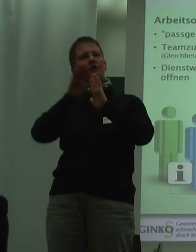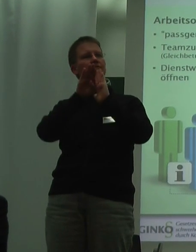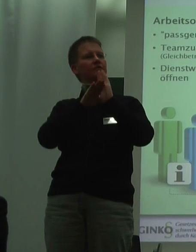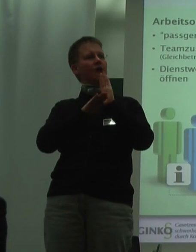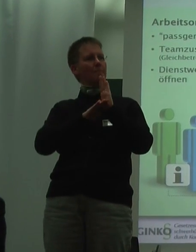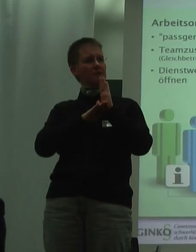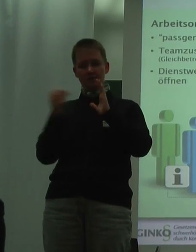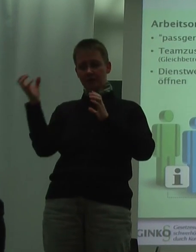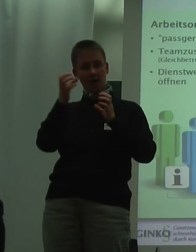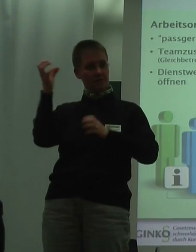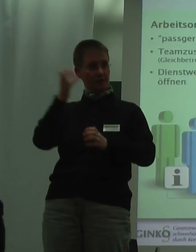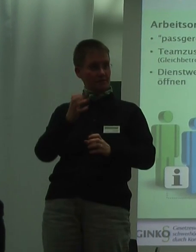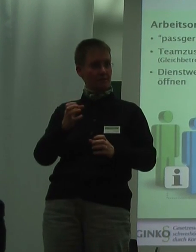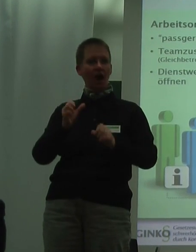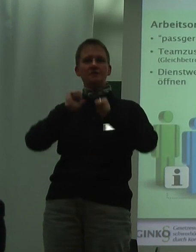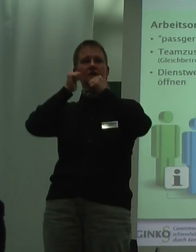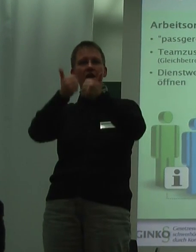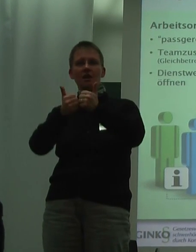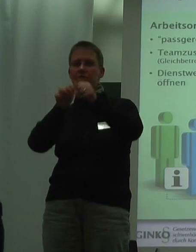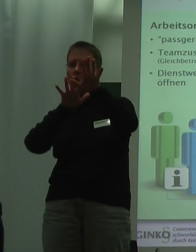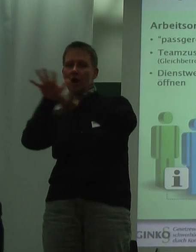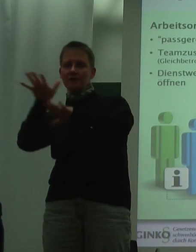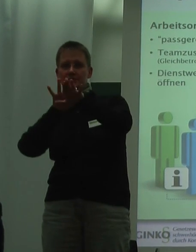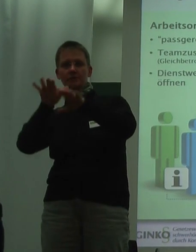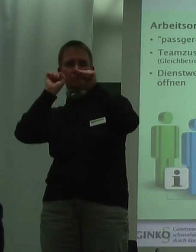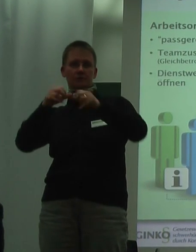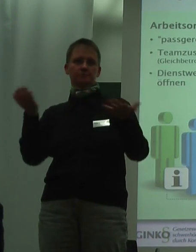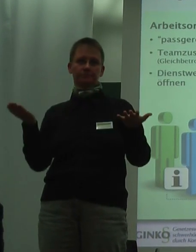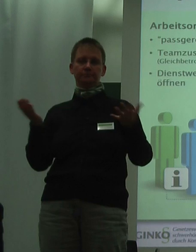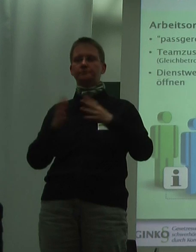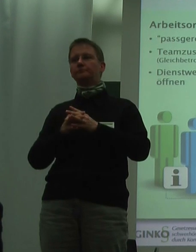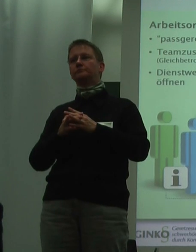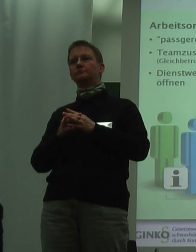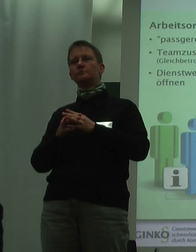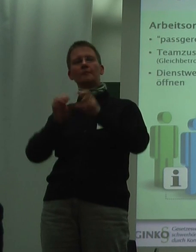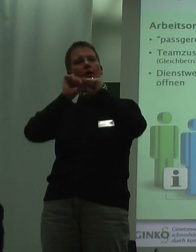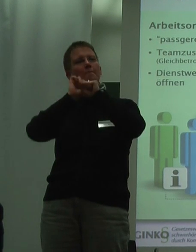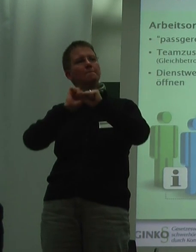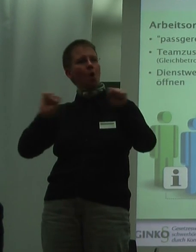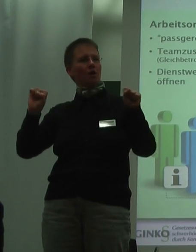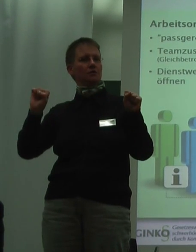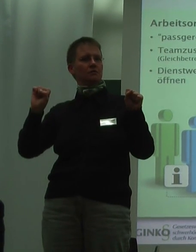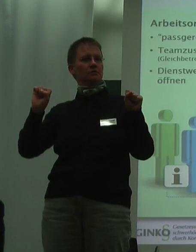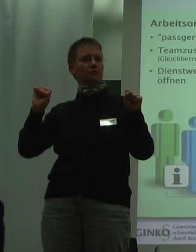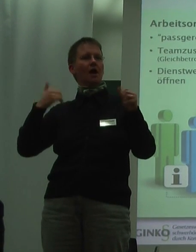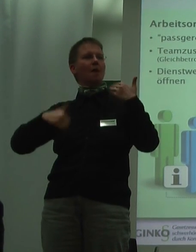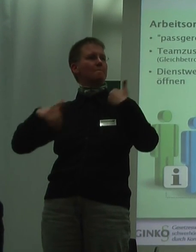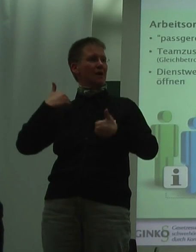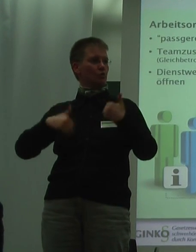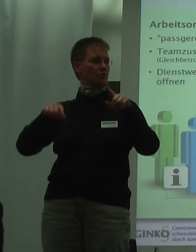setzen, dass notwendige Hilfen organisiert werden können. Möglicherweise sind erinnerungsbedingt bestimmte